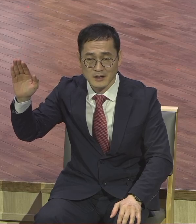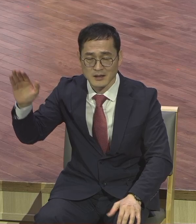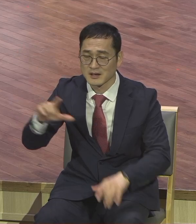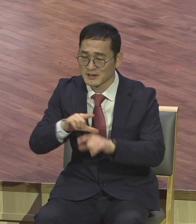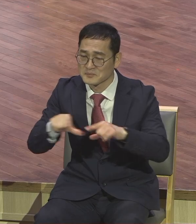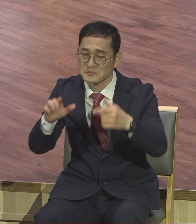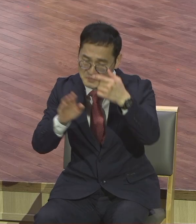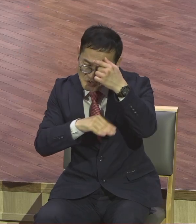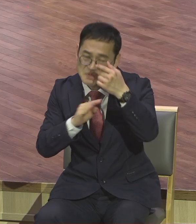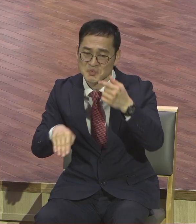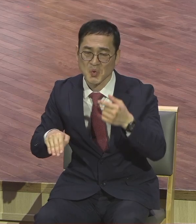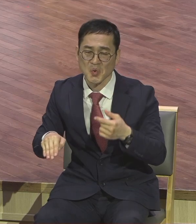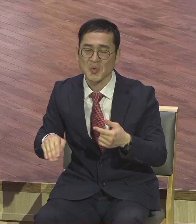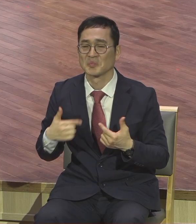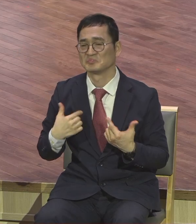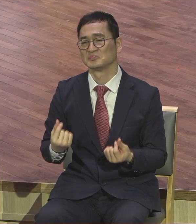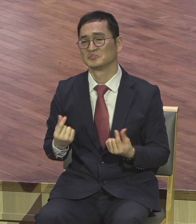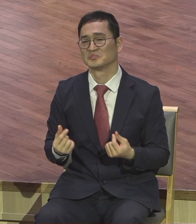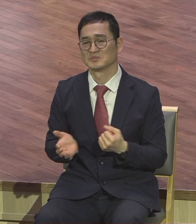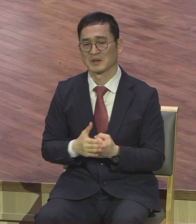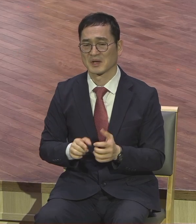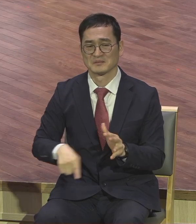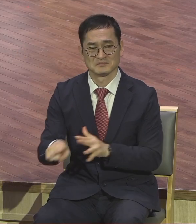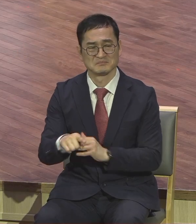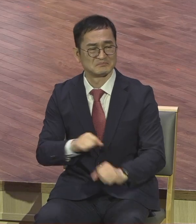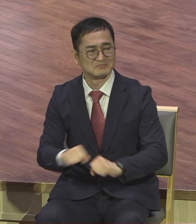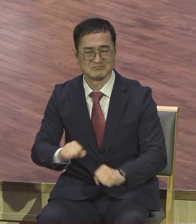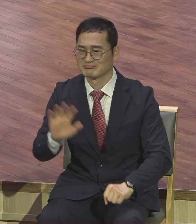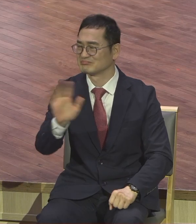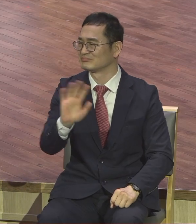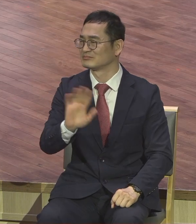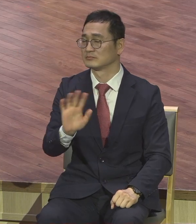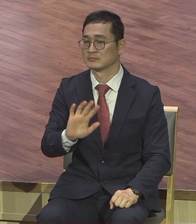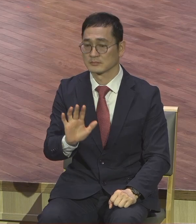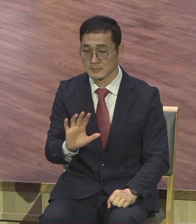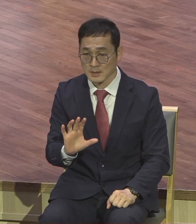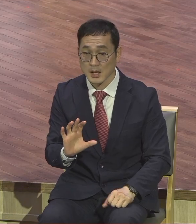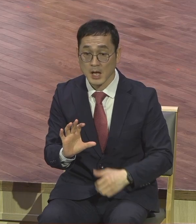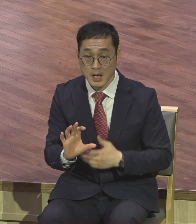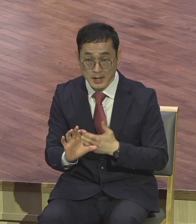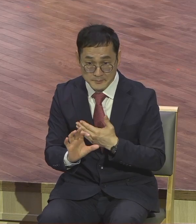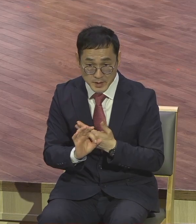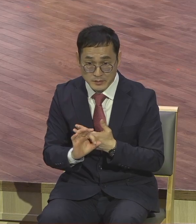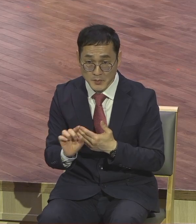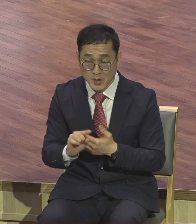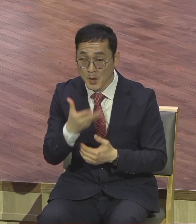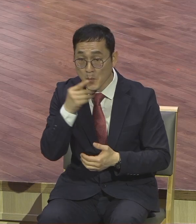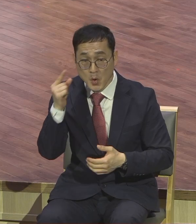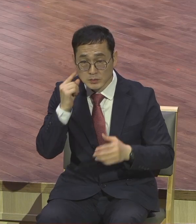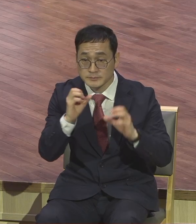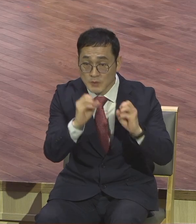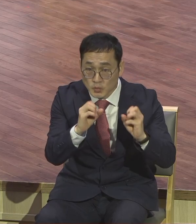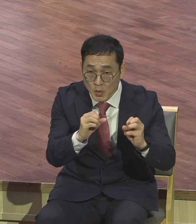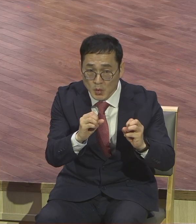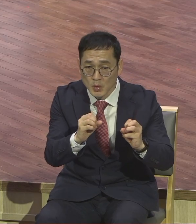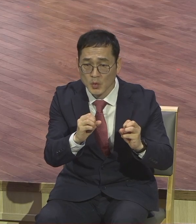결과적으로 이런 평신도 건성에 머물러였으면요 보금 전파에 치명적인 영향을 맞춥니다.